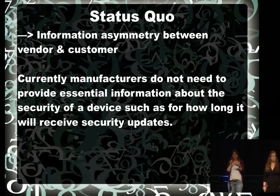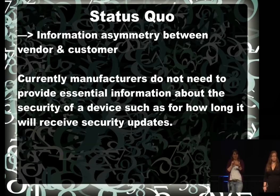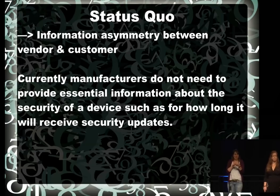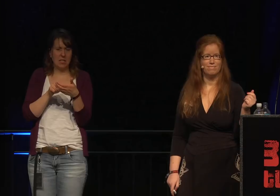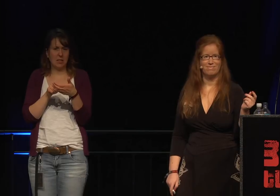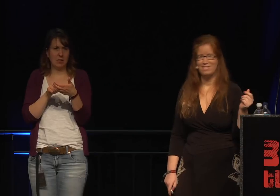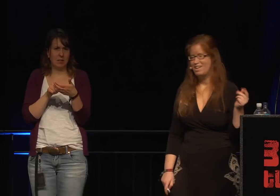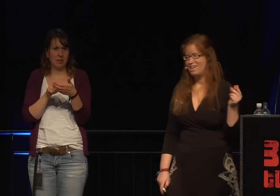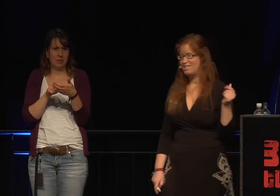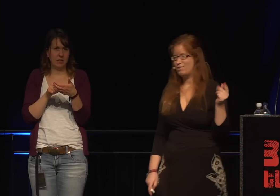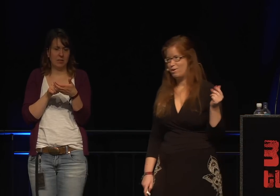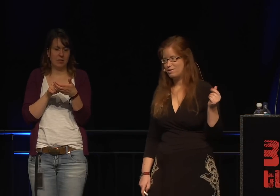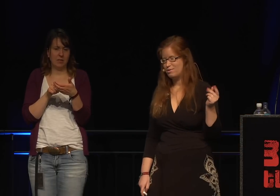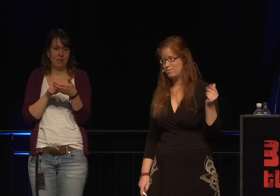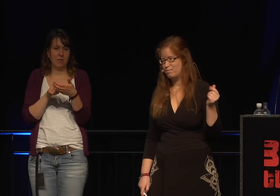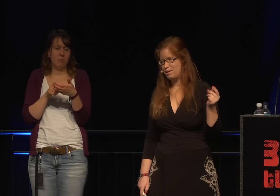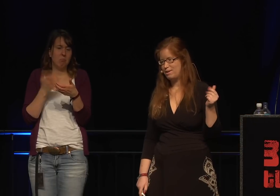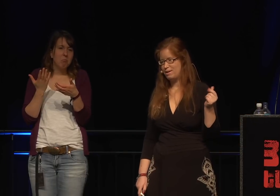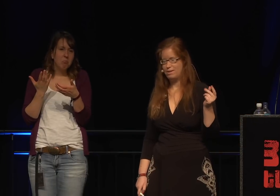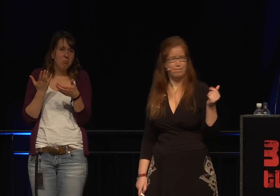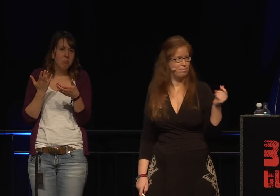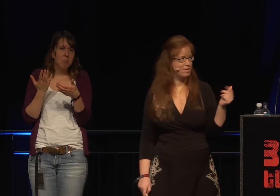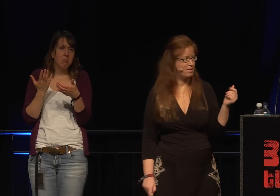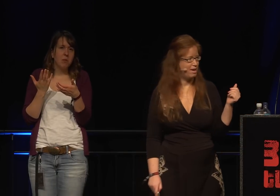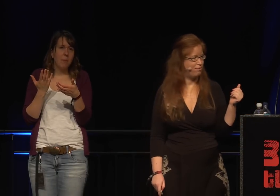ob das überhaupt abgedatet wird, wie sicher es ist